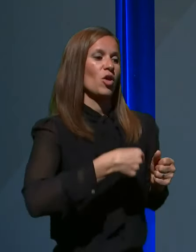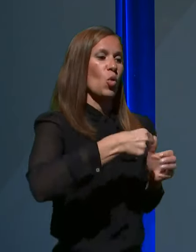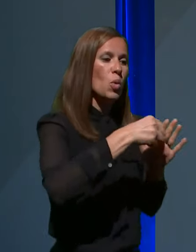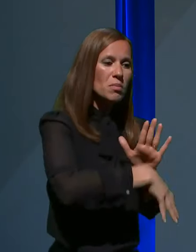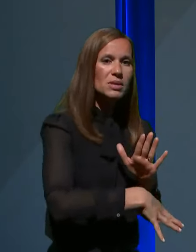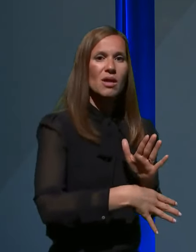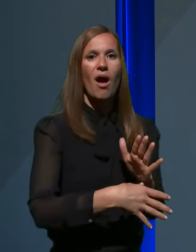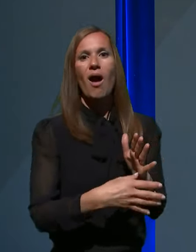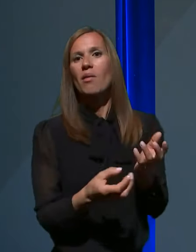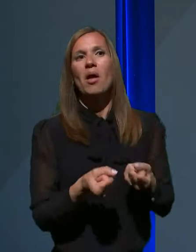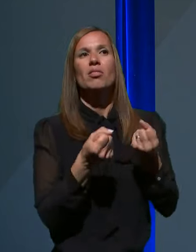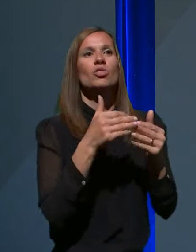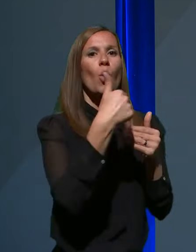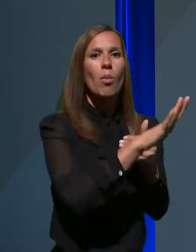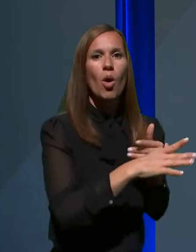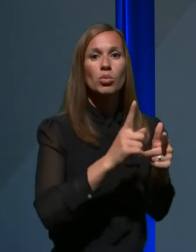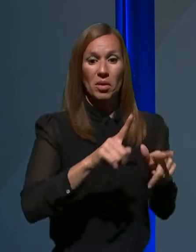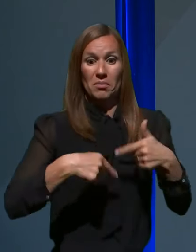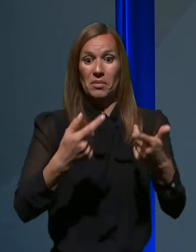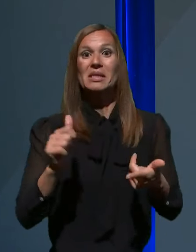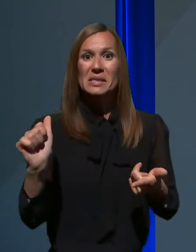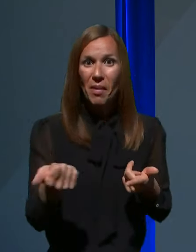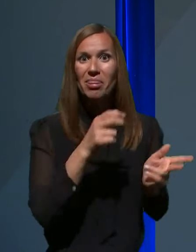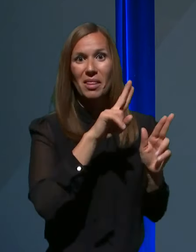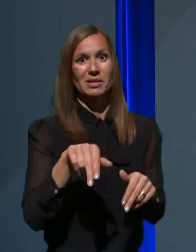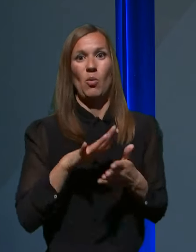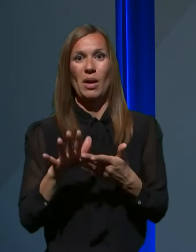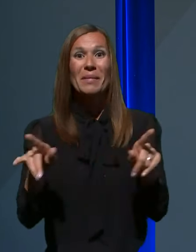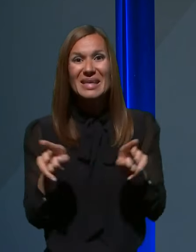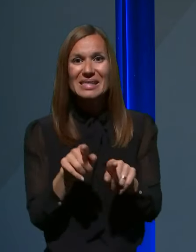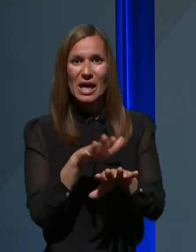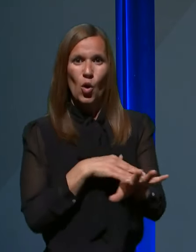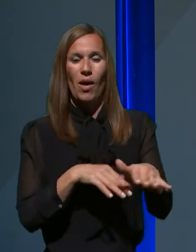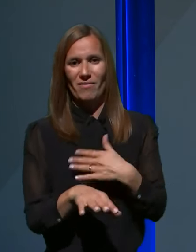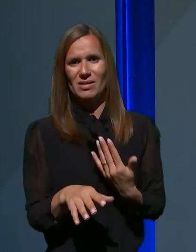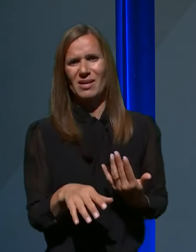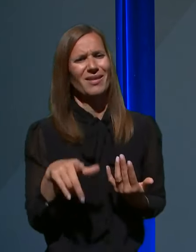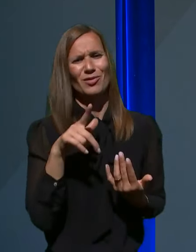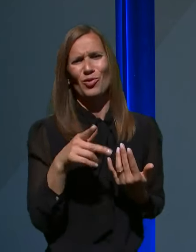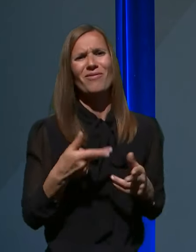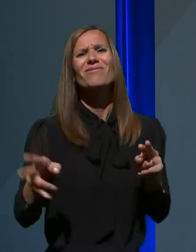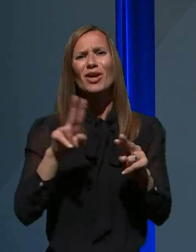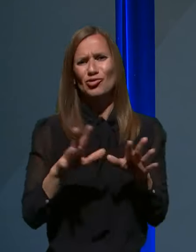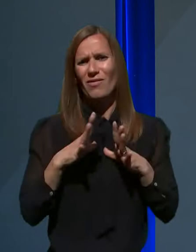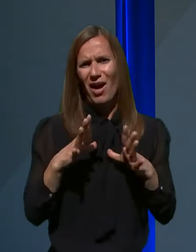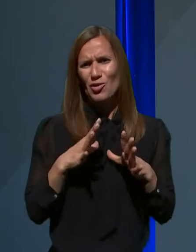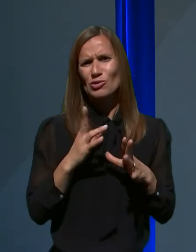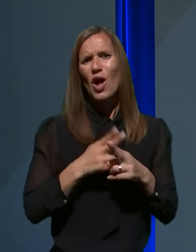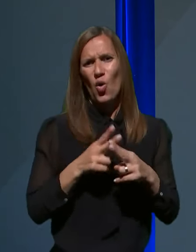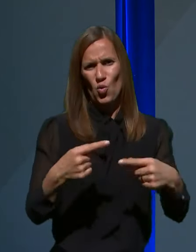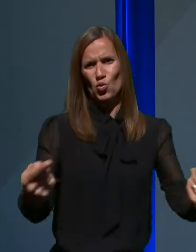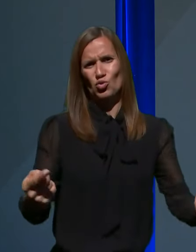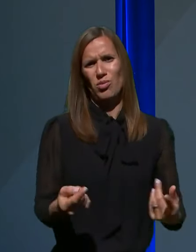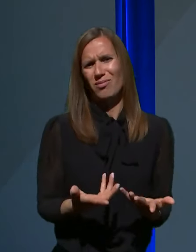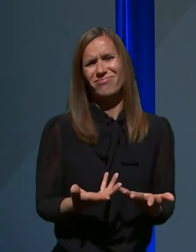naslednji priložnosti, kar dejansko pomeni večje tveganje in večjo nevarnost za okužbo. Se pravi, z